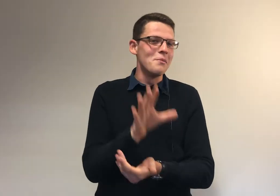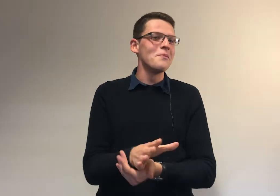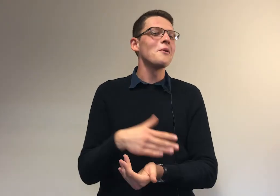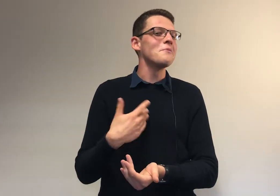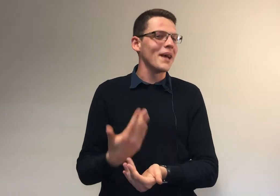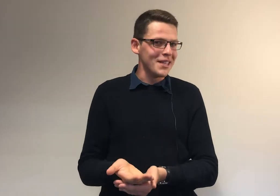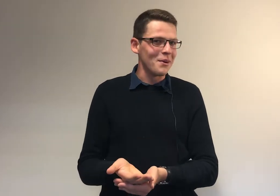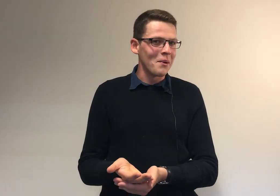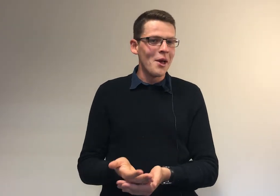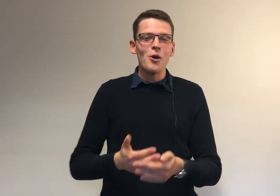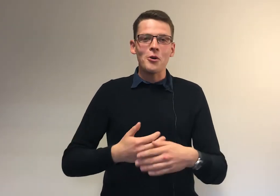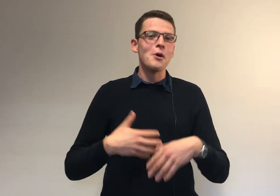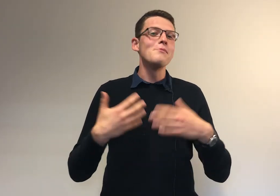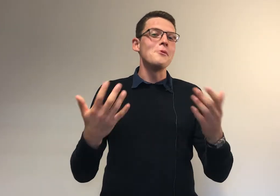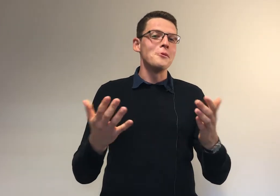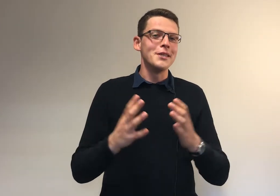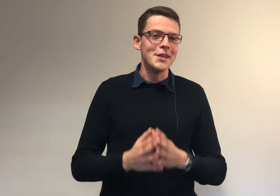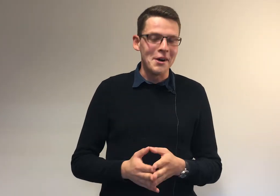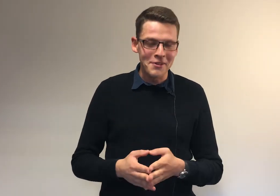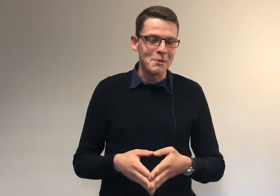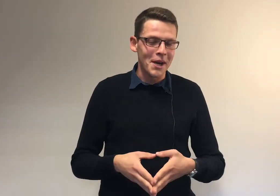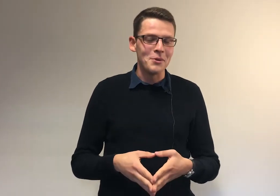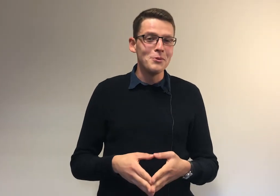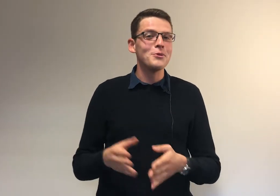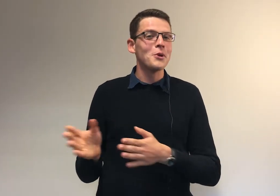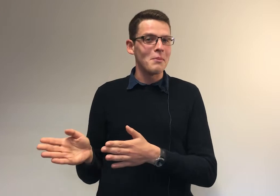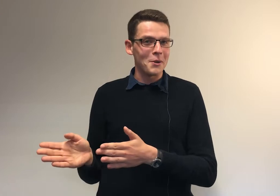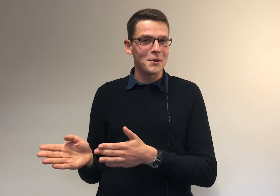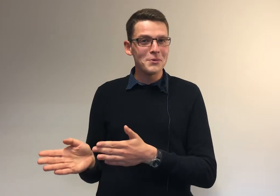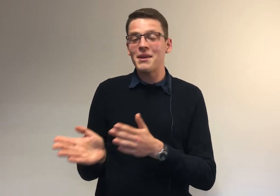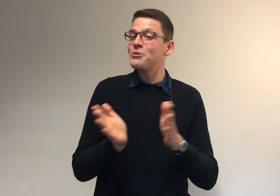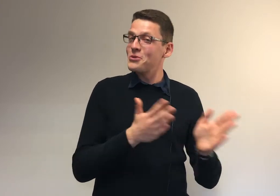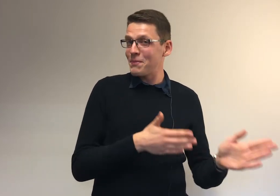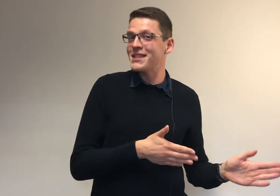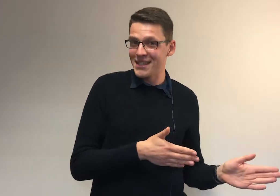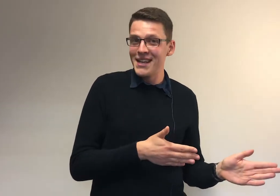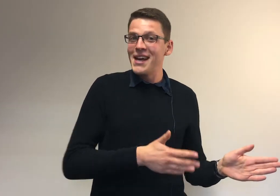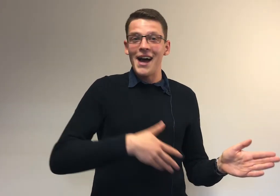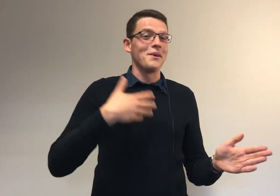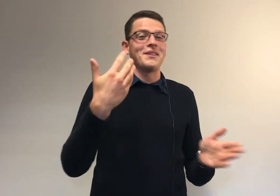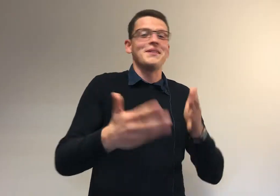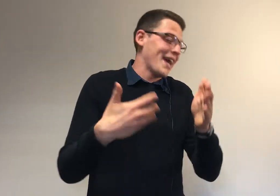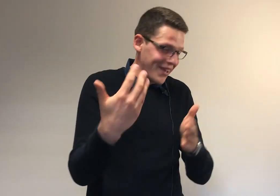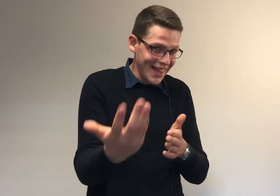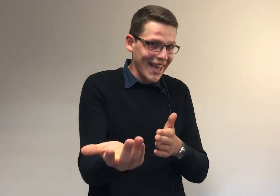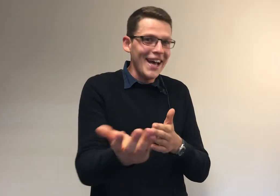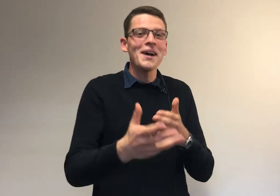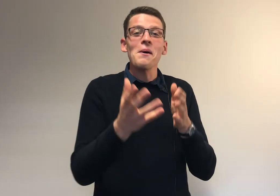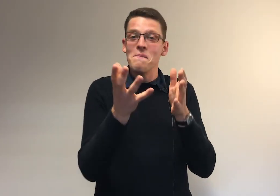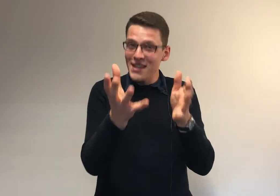moment le plus pertinent. Comme le dit un film bien connu, sur un malentendu, ça peut toujours passer. Alors,'est vrai que c'est rare, mais c